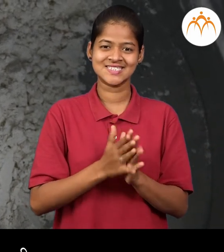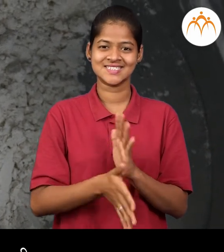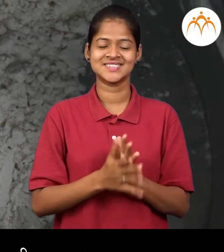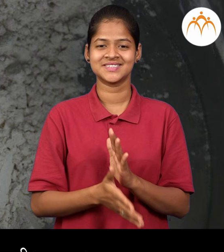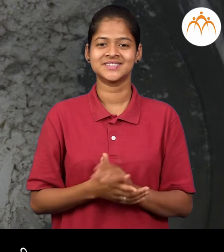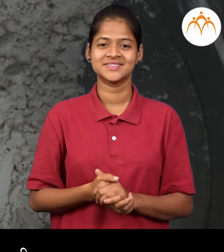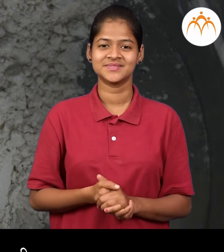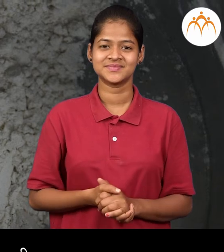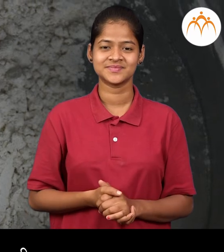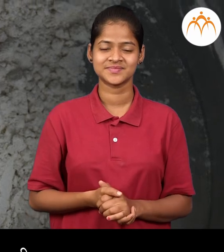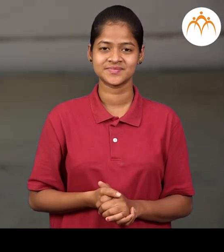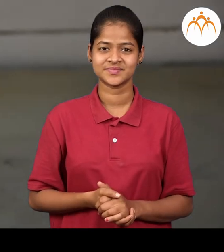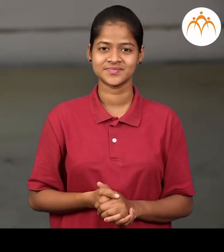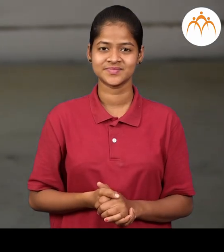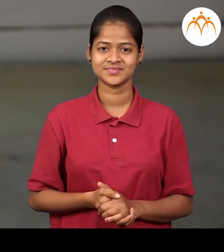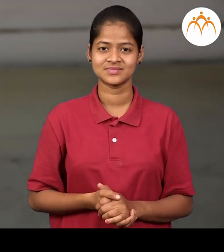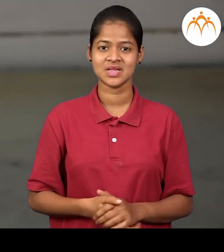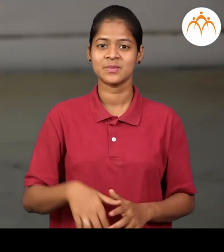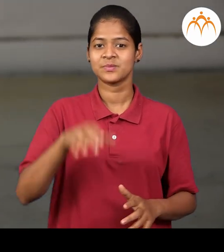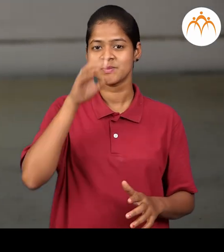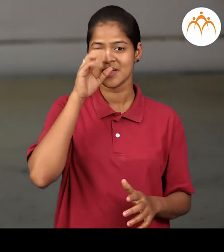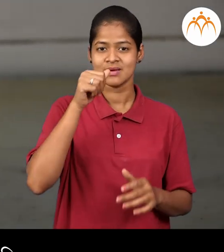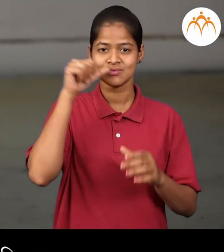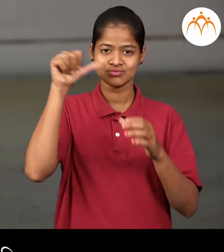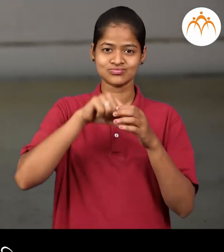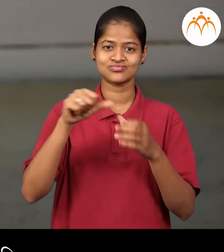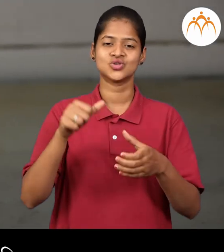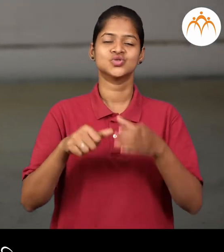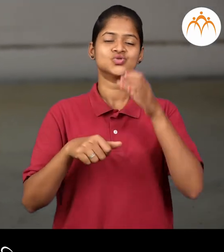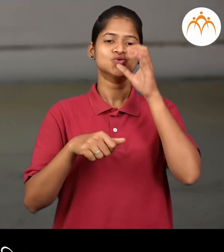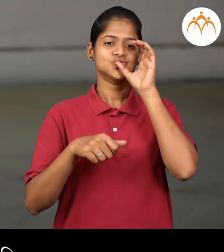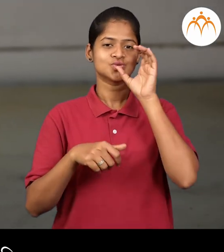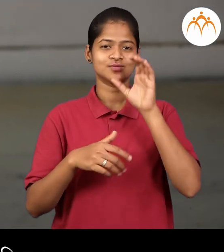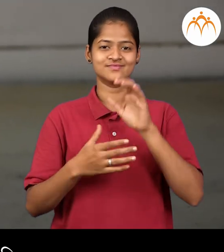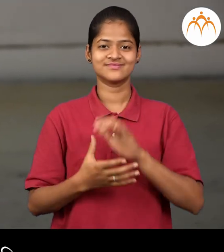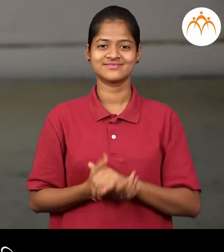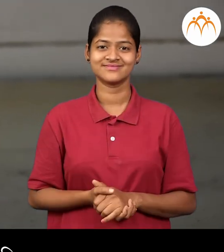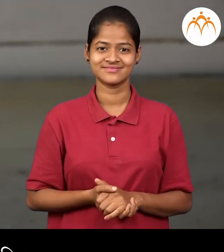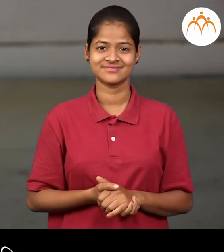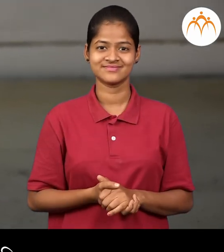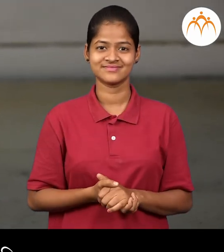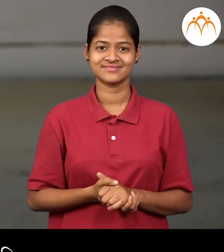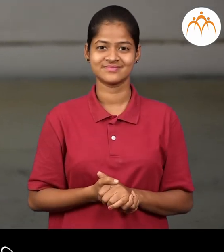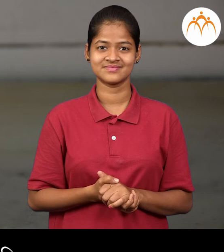पेला पेल्यातून पाणी पितात